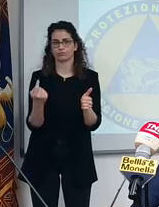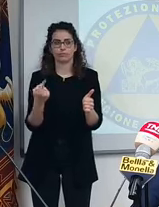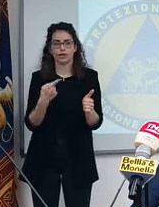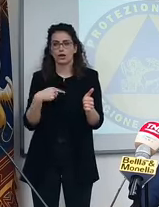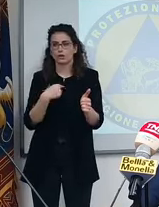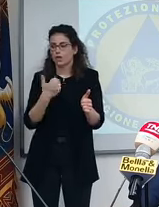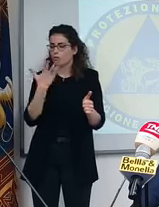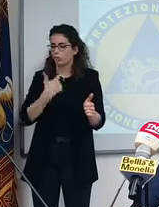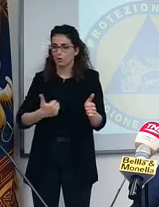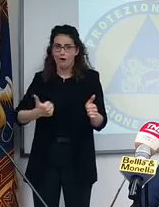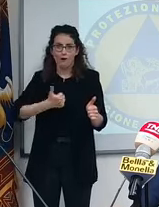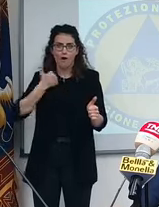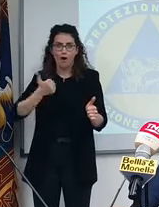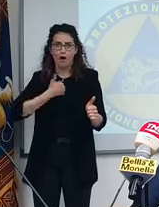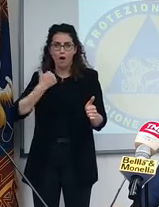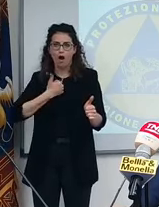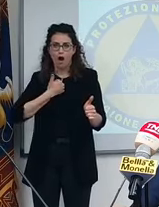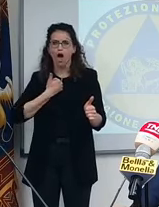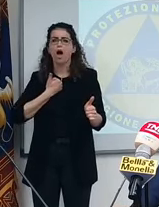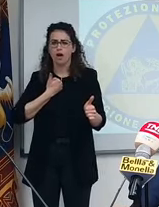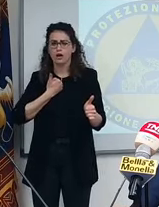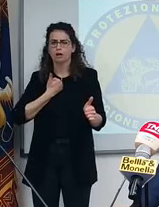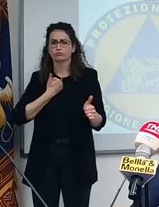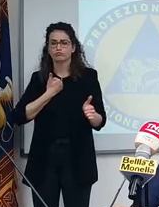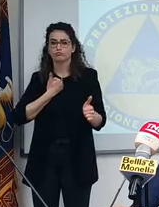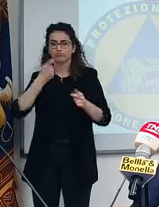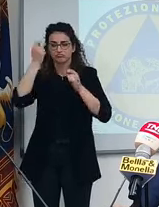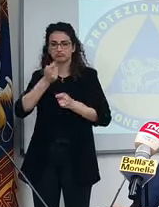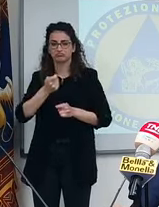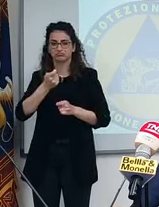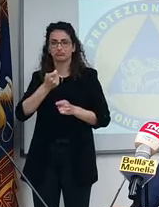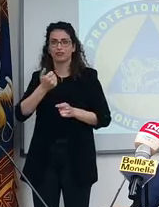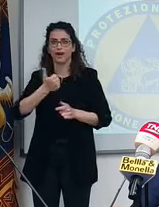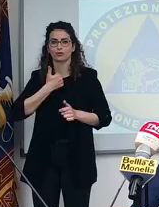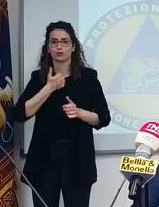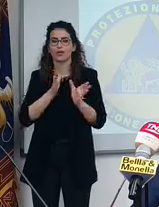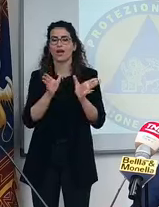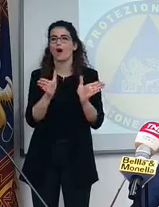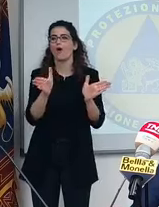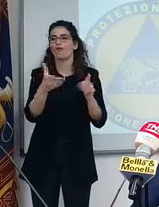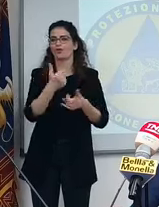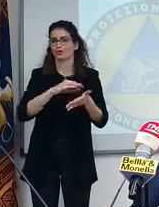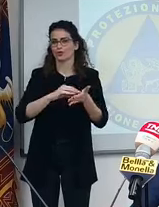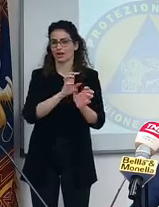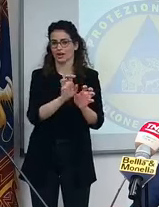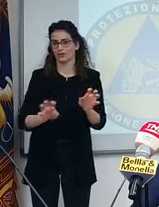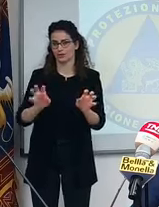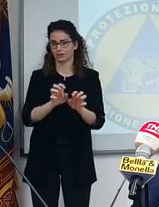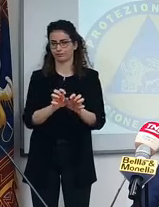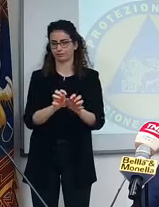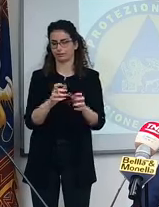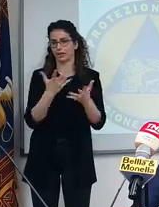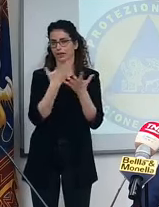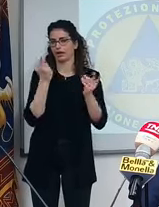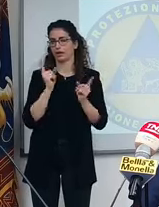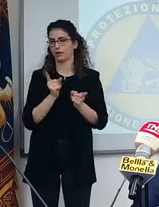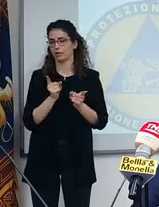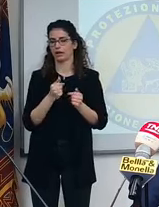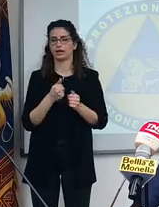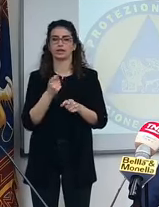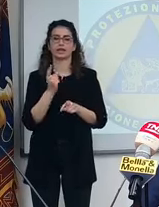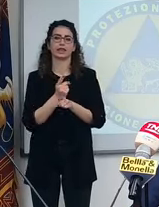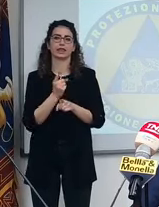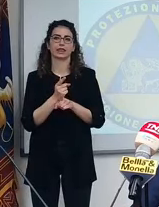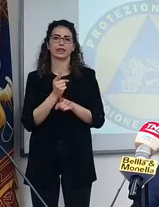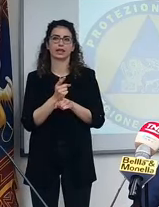incalliti, riconosciamo l'autonomia assolutamente dell'ufficio scolastico regionale. Ovviamente che dovrà interfacciarsi con